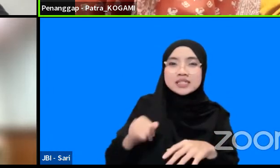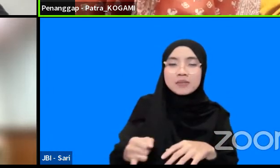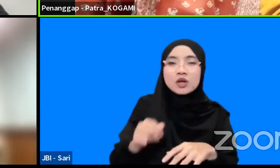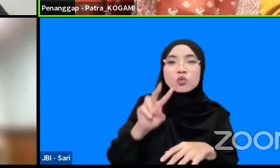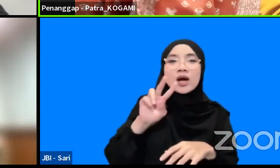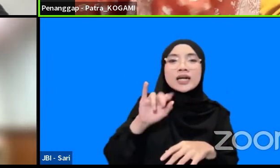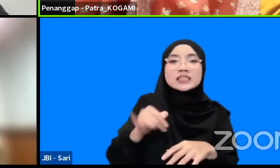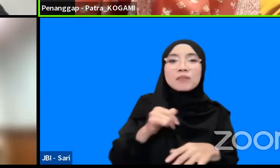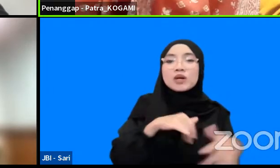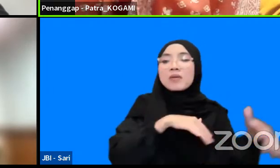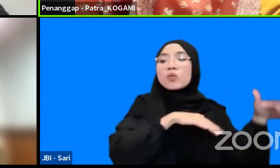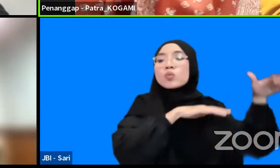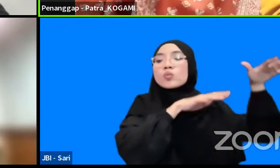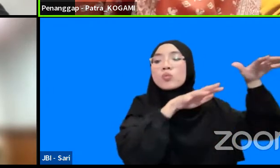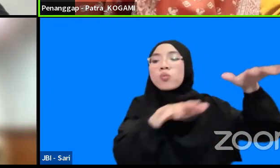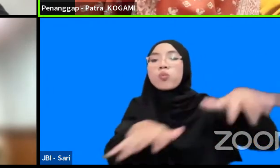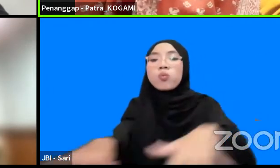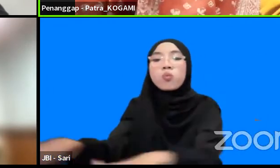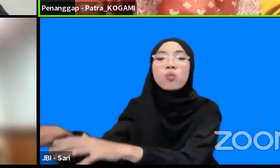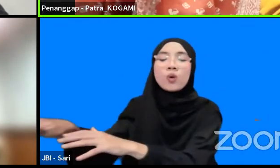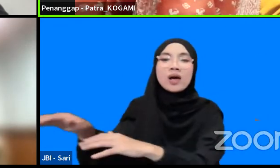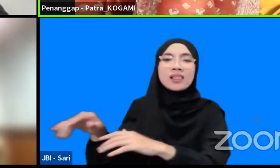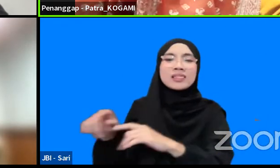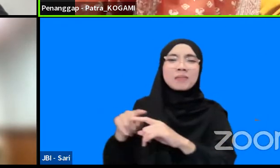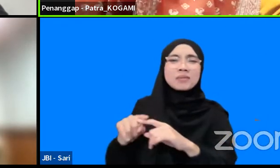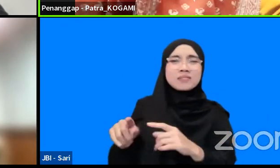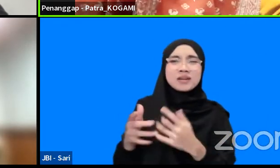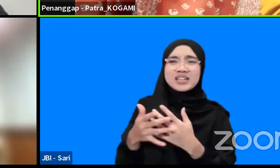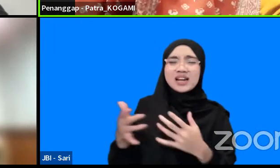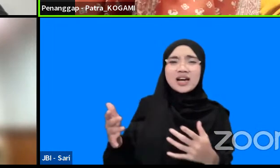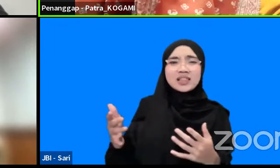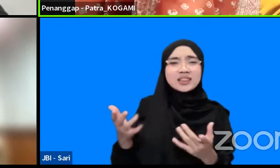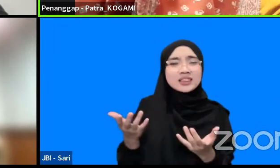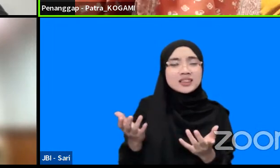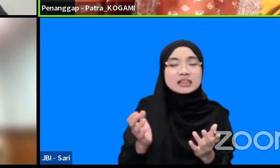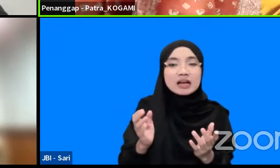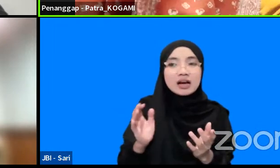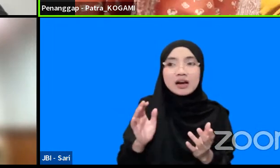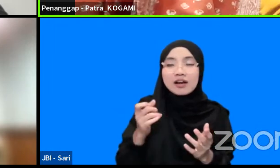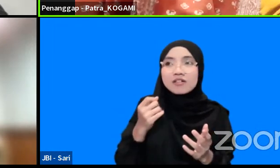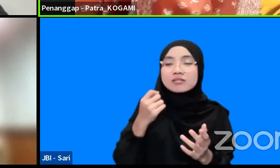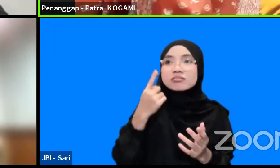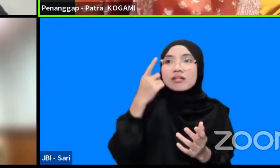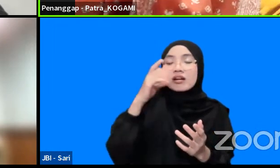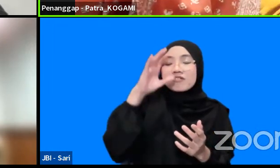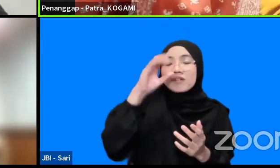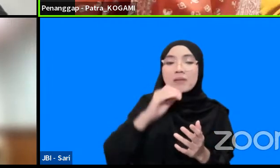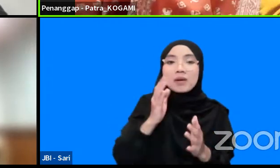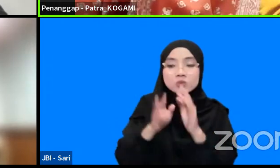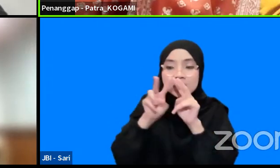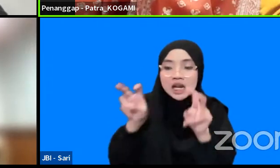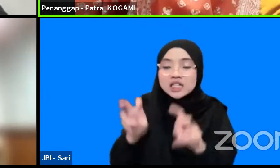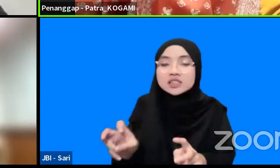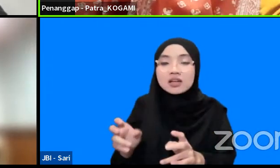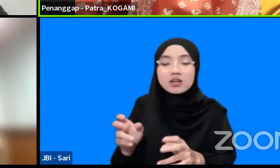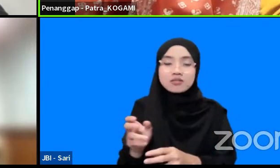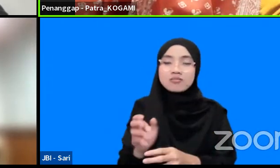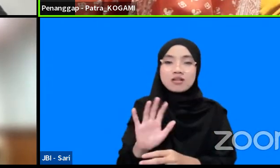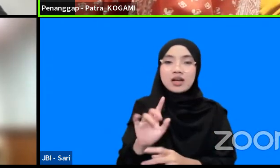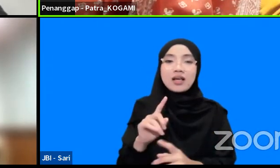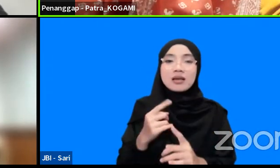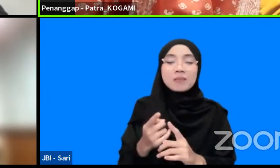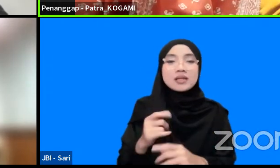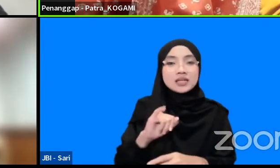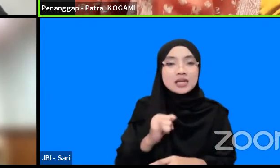baru tsunami akan sampai cuman kan masyarakat tidak akan sampai seperti itu analisanya makanya kami